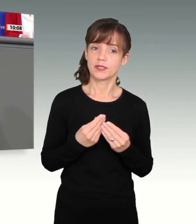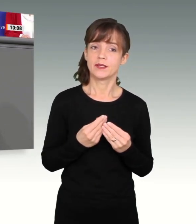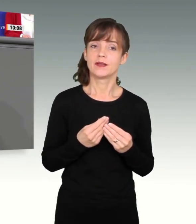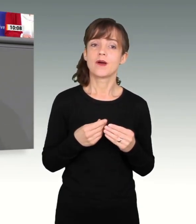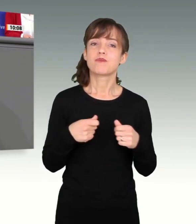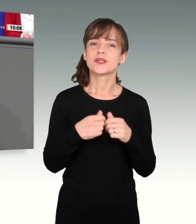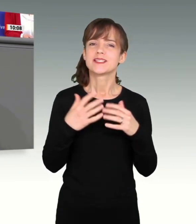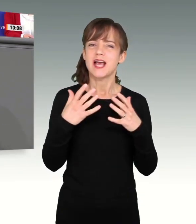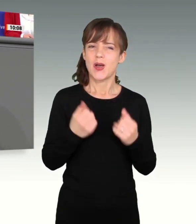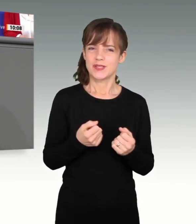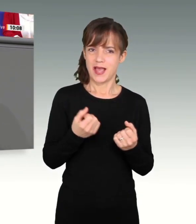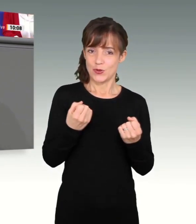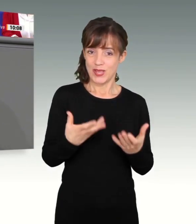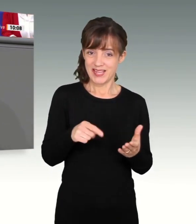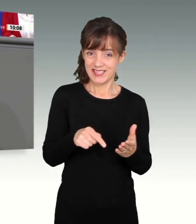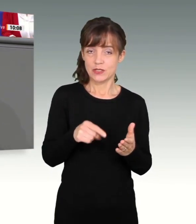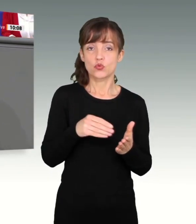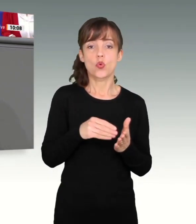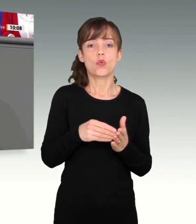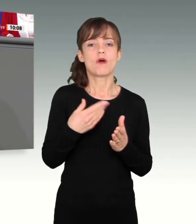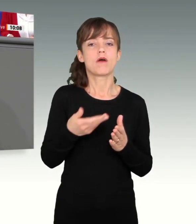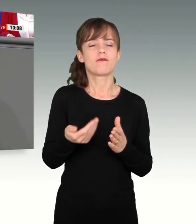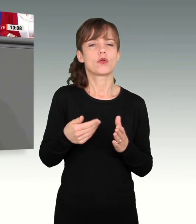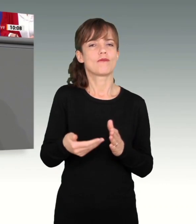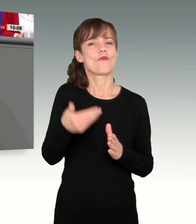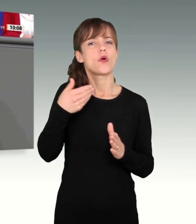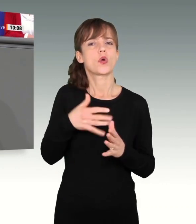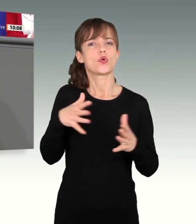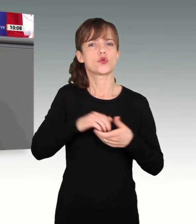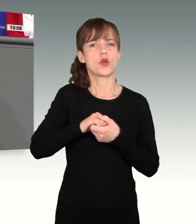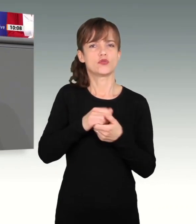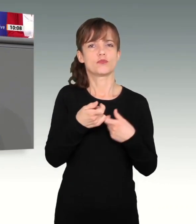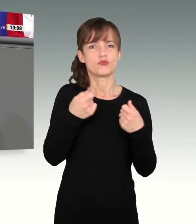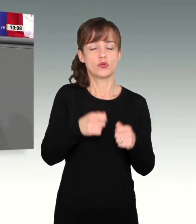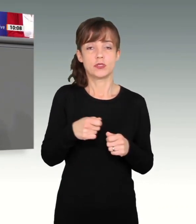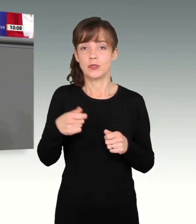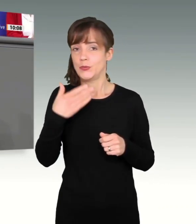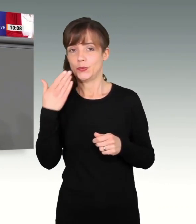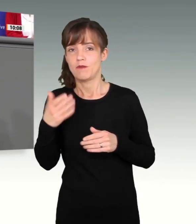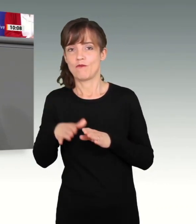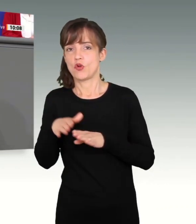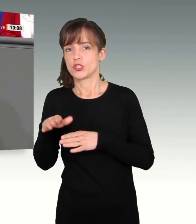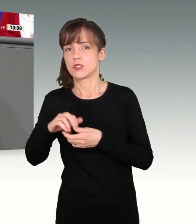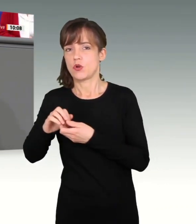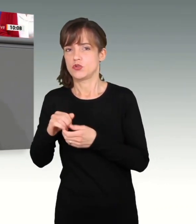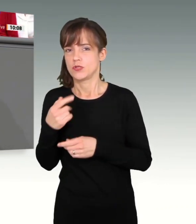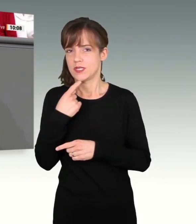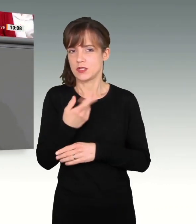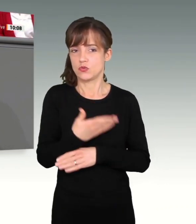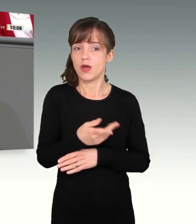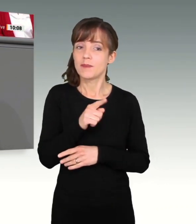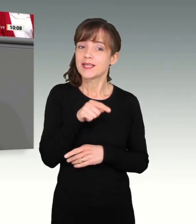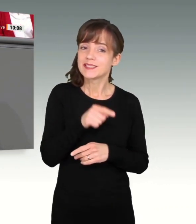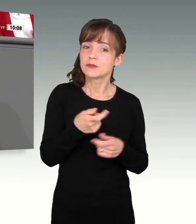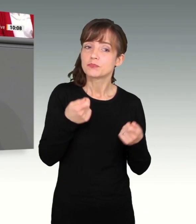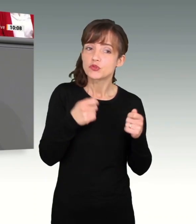beschlossen und nicht von unserer Fortschrittskoalition. Und dennoch kann ich sagen, der Beschluss dieser Rekordverschuldung ist auch in der